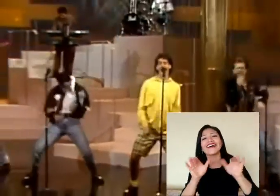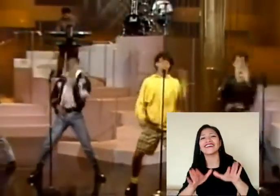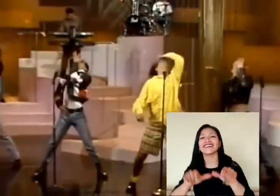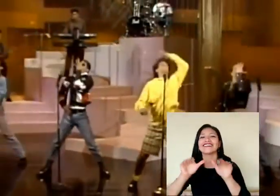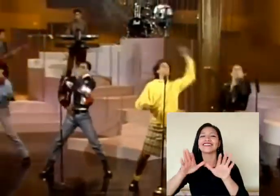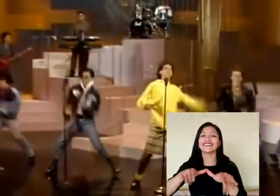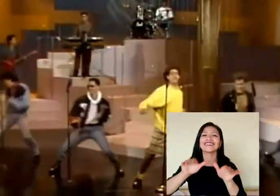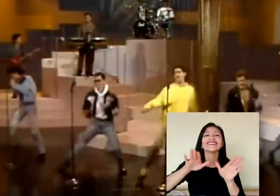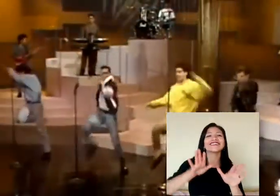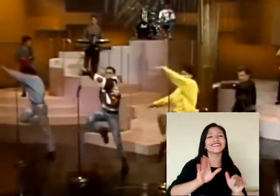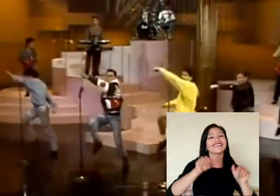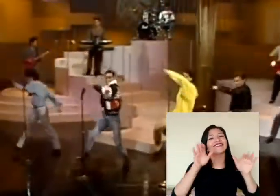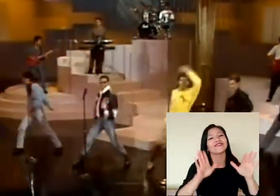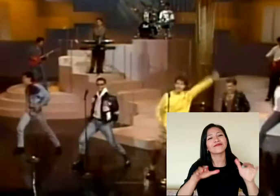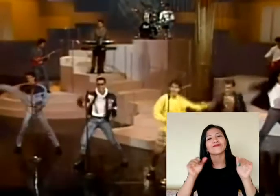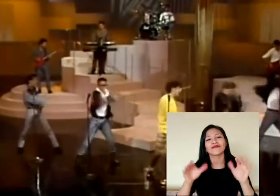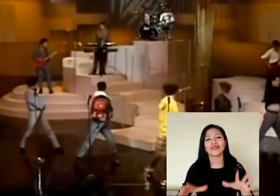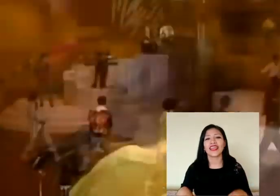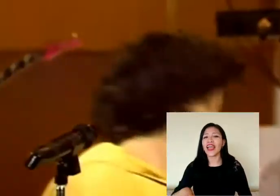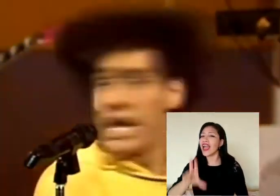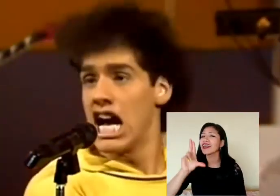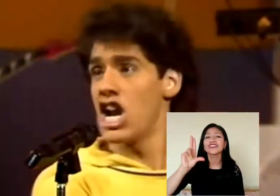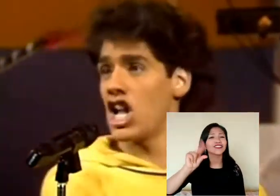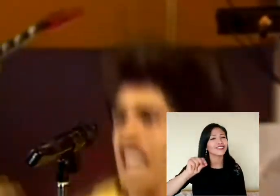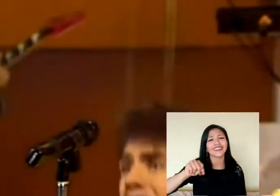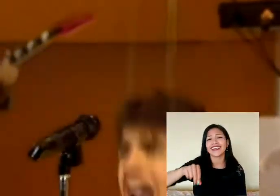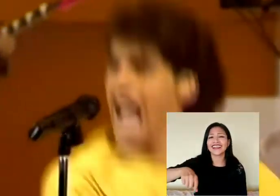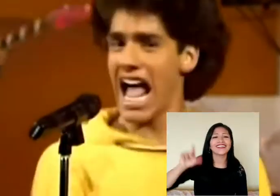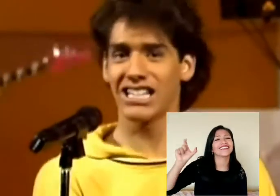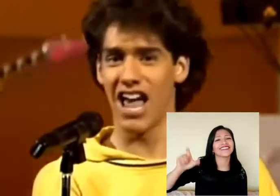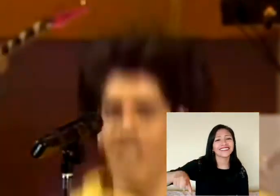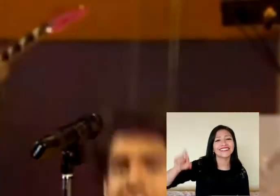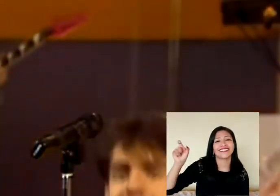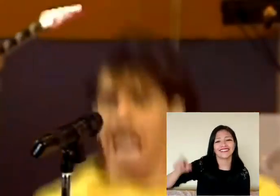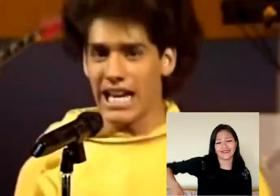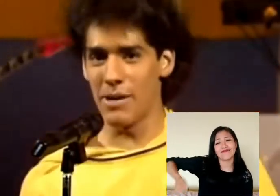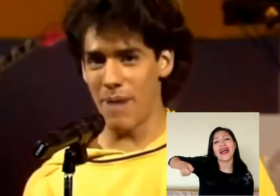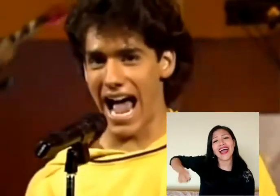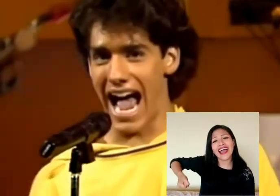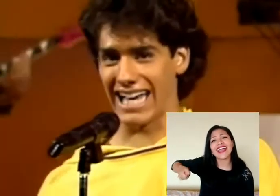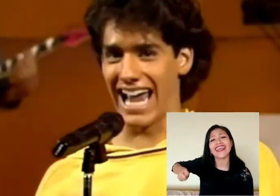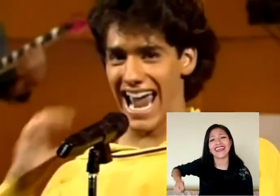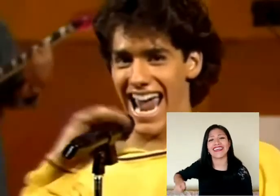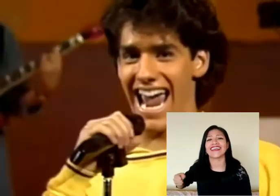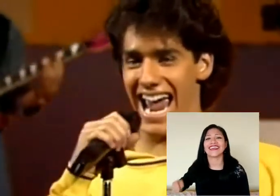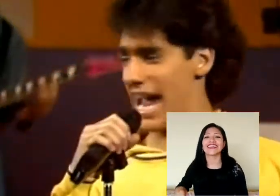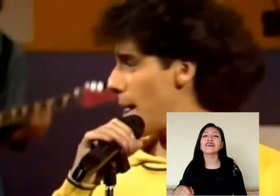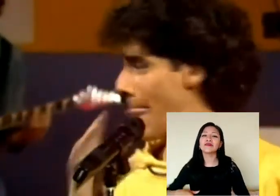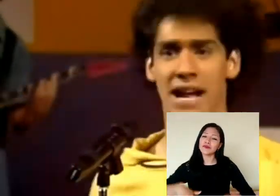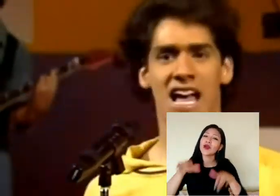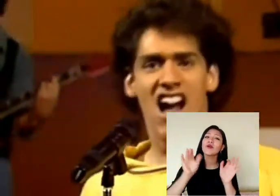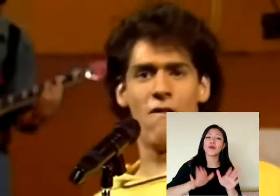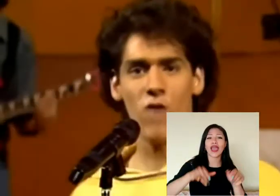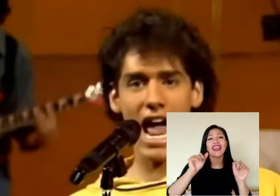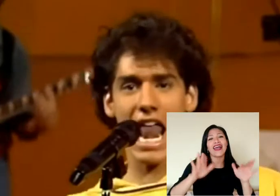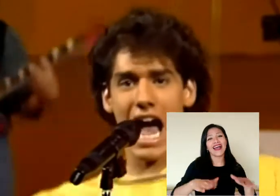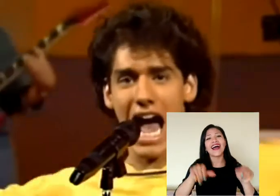vuela, no te hace falta equipaje. Vuela,